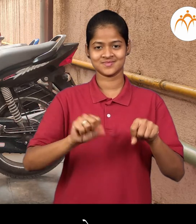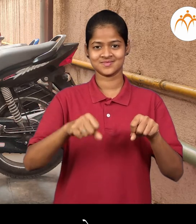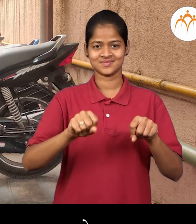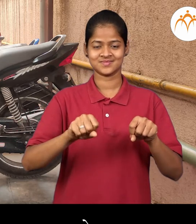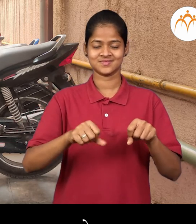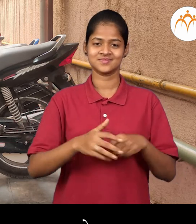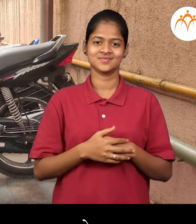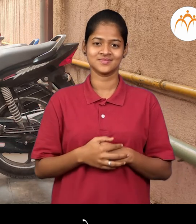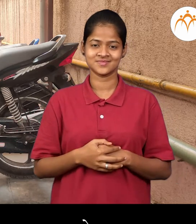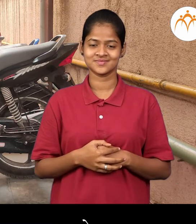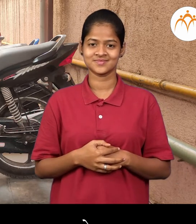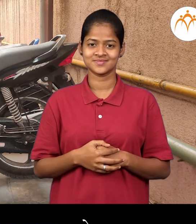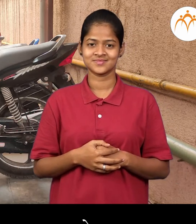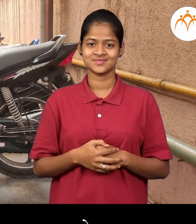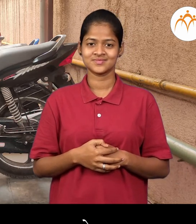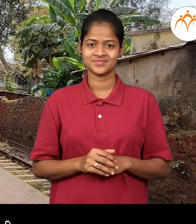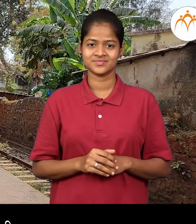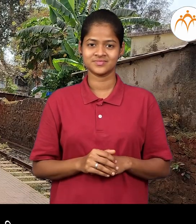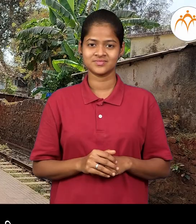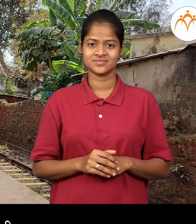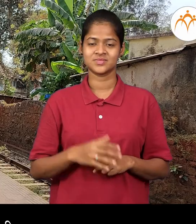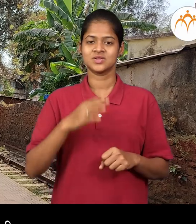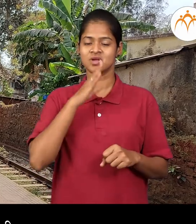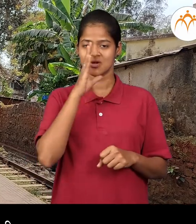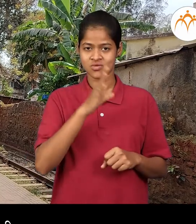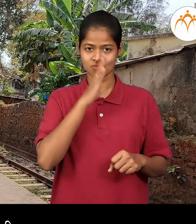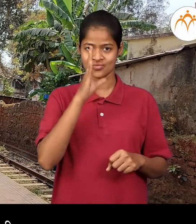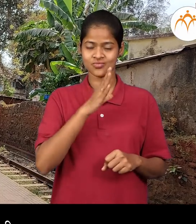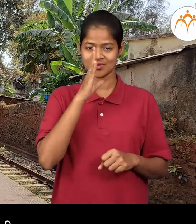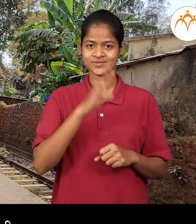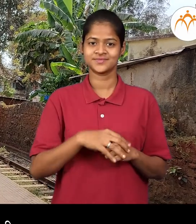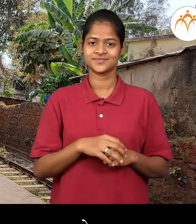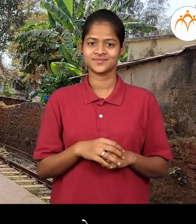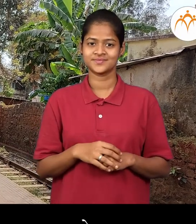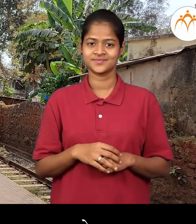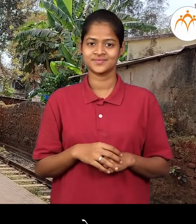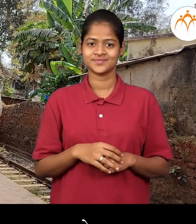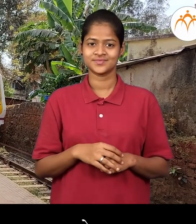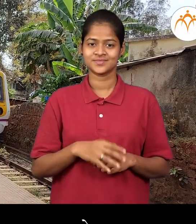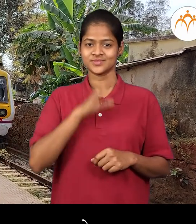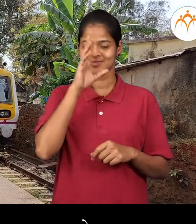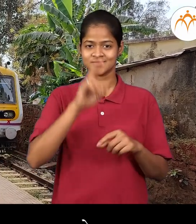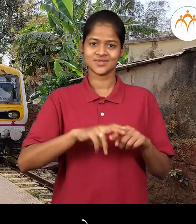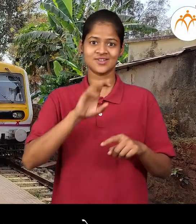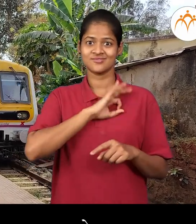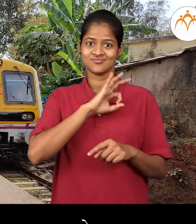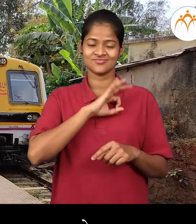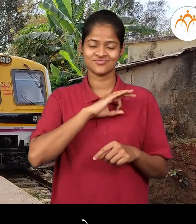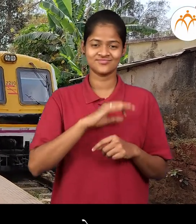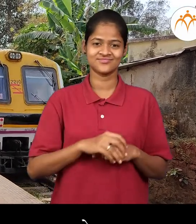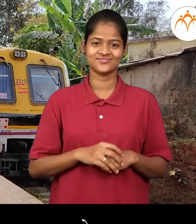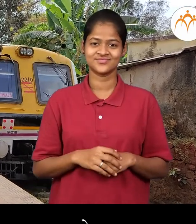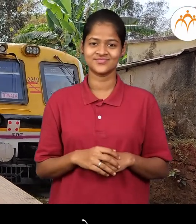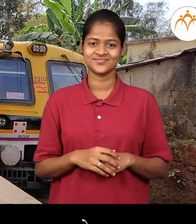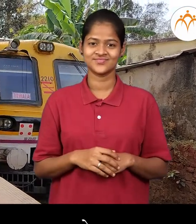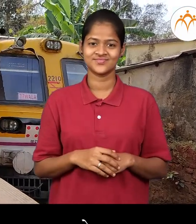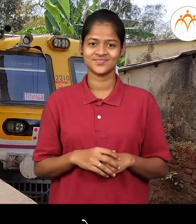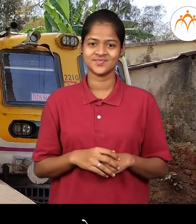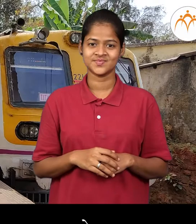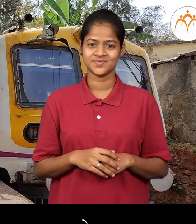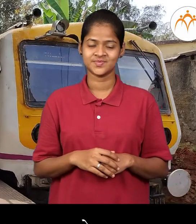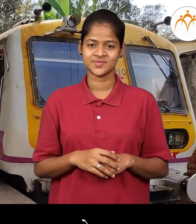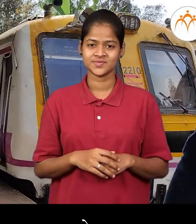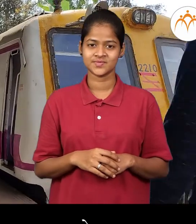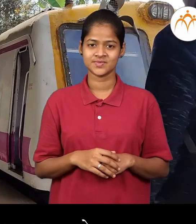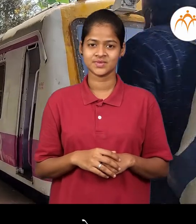साइकल आहे आग गाड़ी, आग गाड़ीत बसायला मला आवड़ते